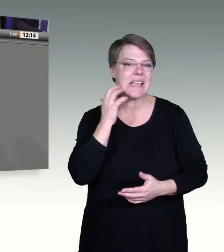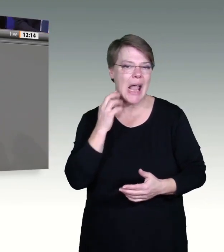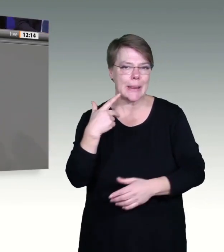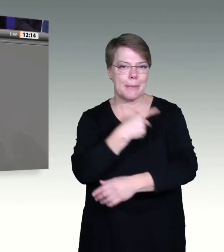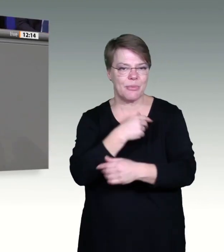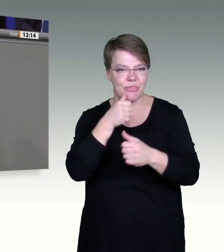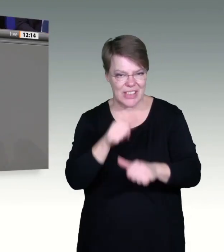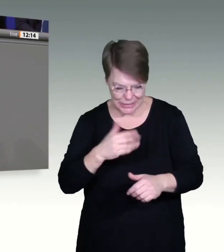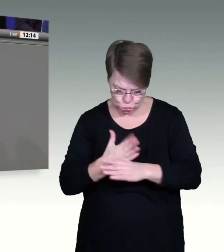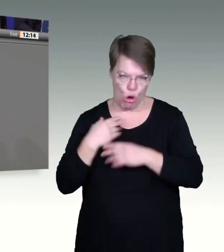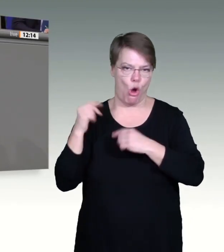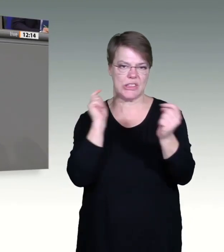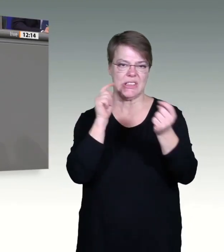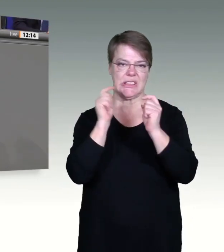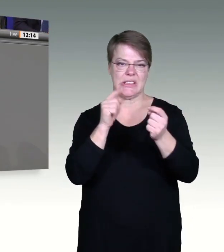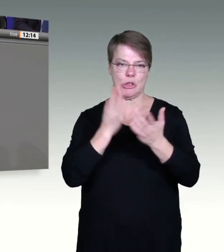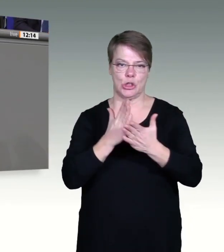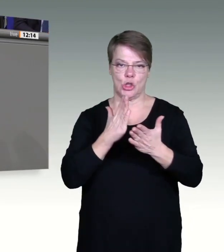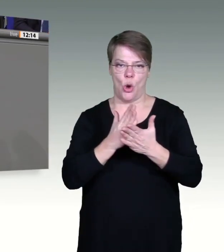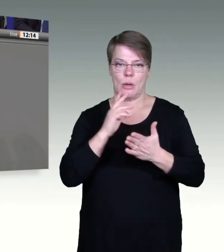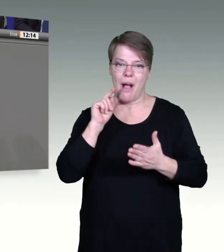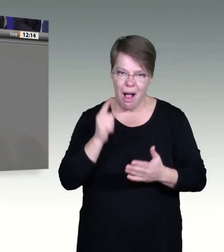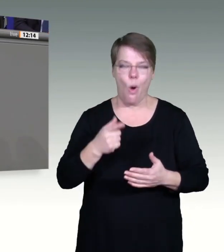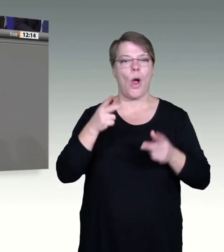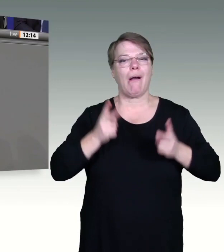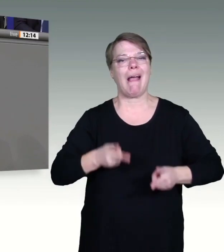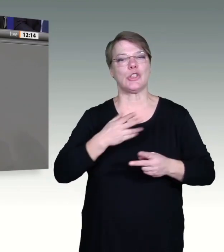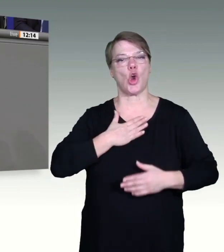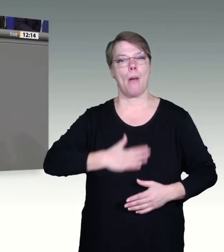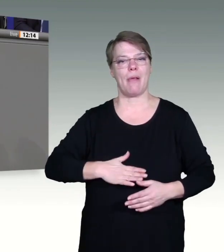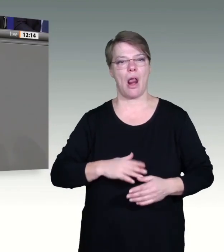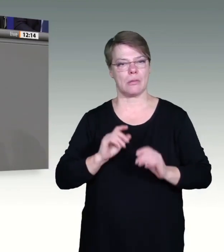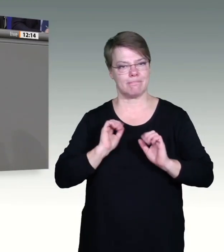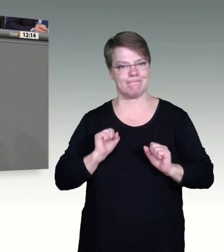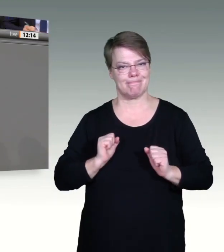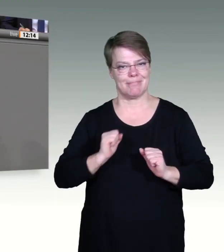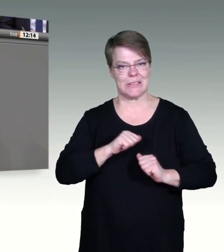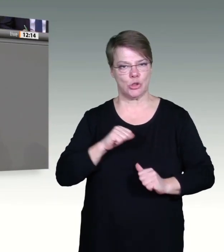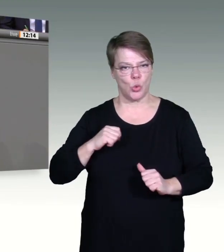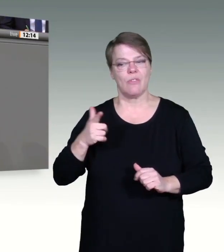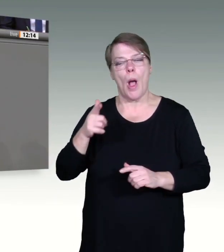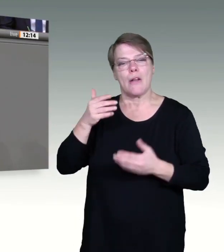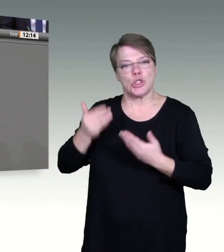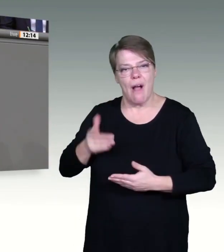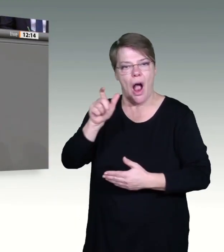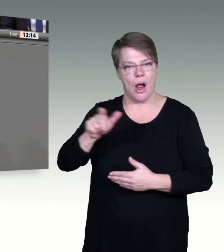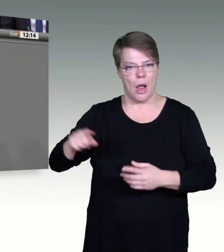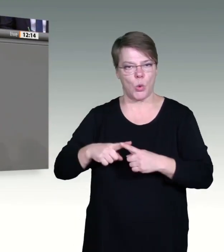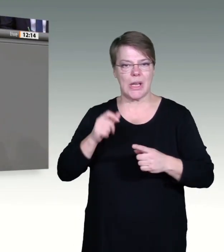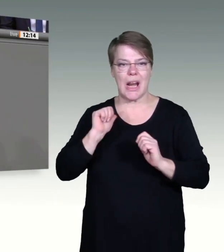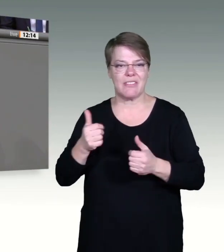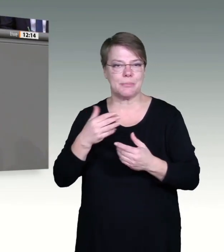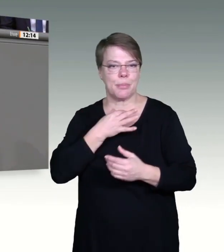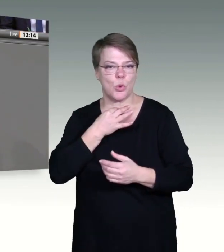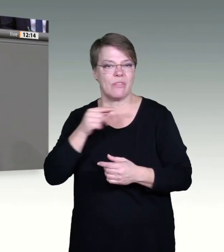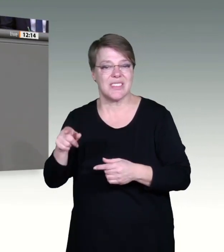dass ihnen von dieser Seite Hilfe und Unterstützung zuteil wird und ihnen keine Gefahr für die eigene Gesundheit droht.